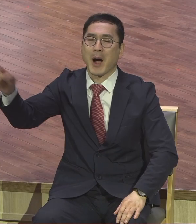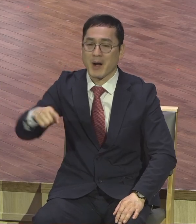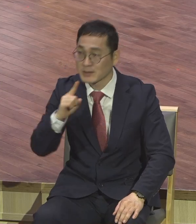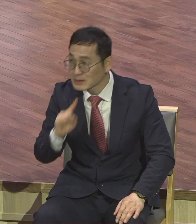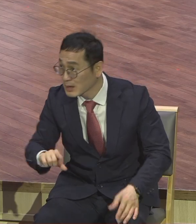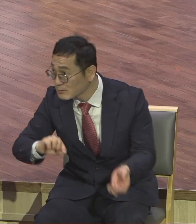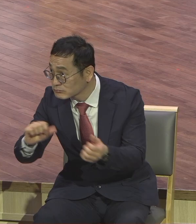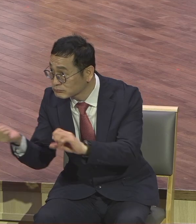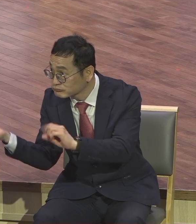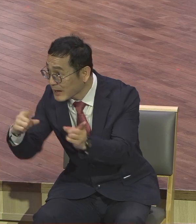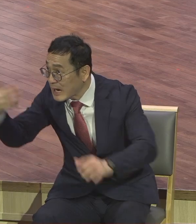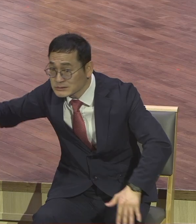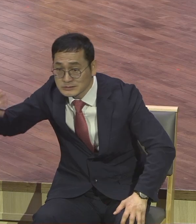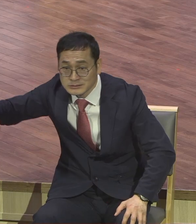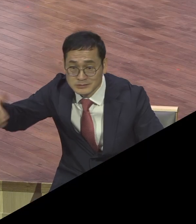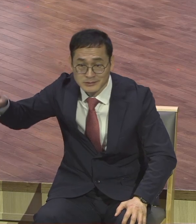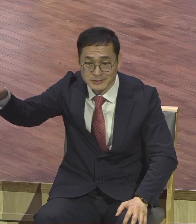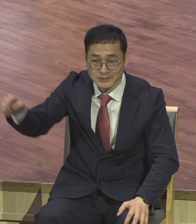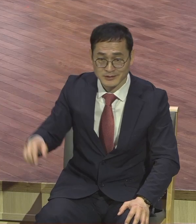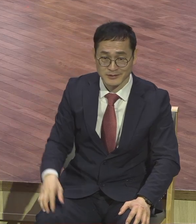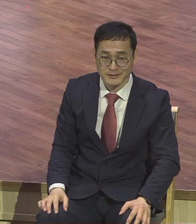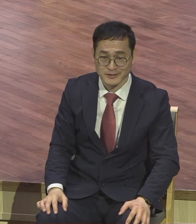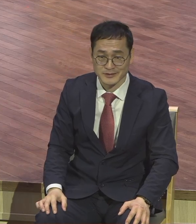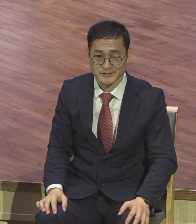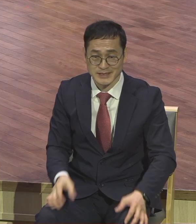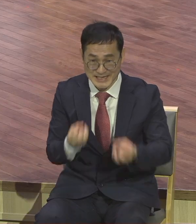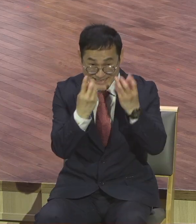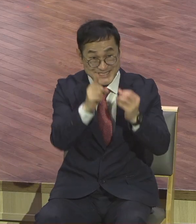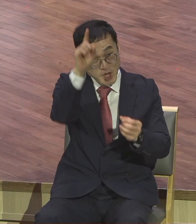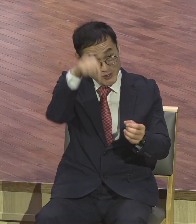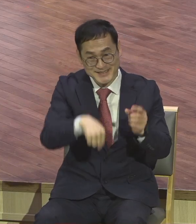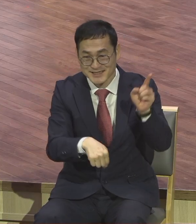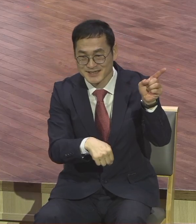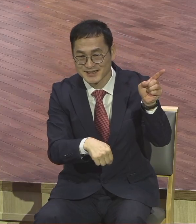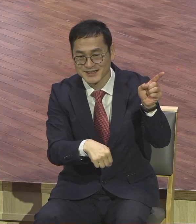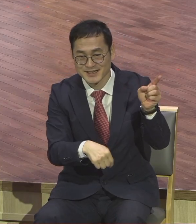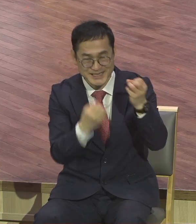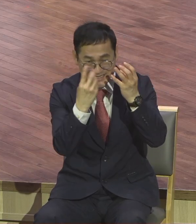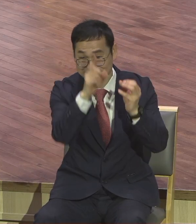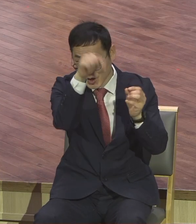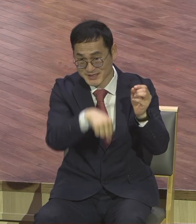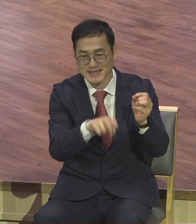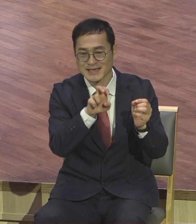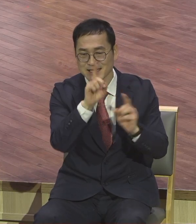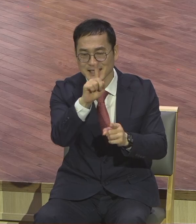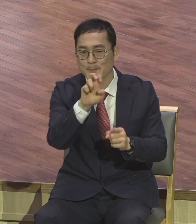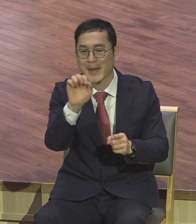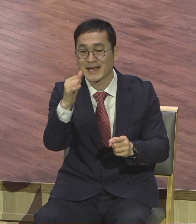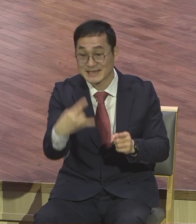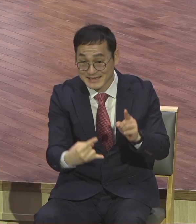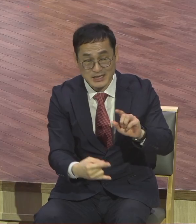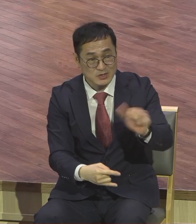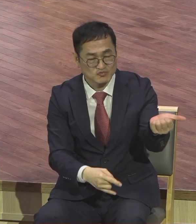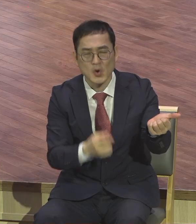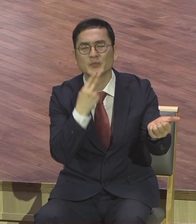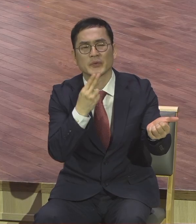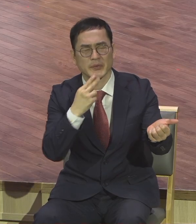저 신천지도요. 저 안 죽는다고 저 이만희는 안 죽는데 기다려 보세요. 죽나 안 죽나. 감옥이 있잖아요.